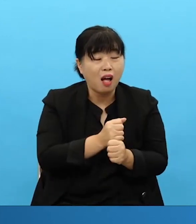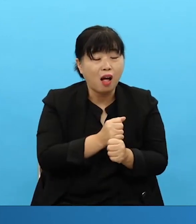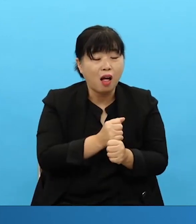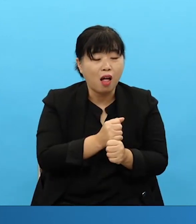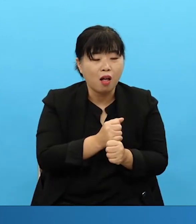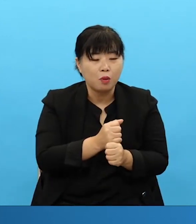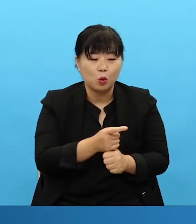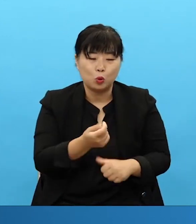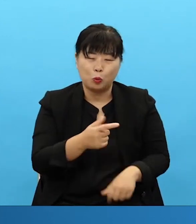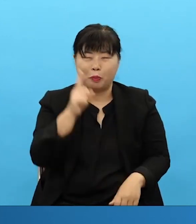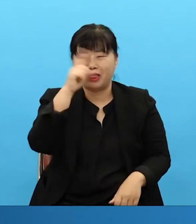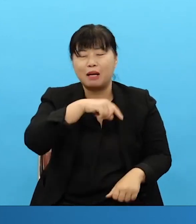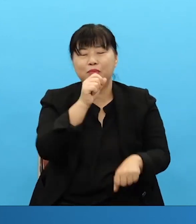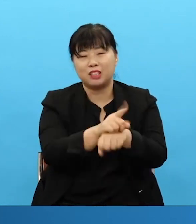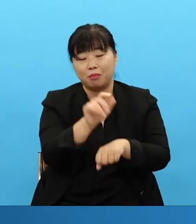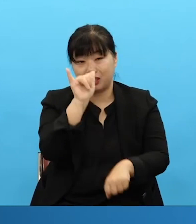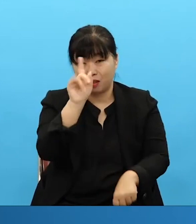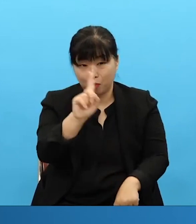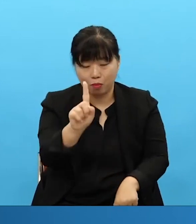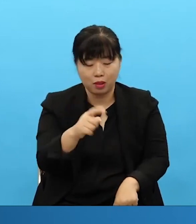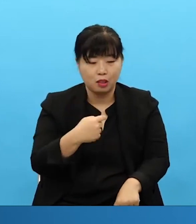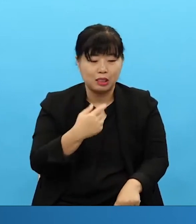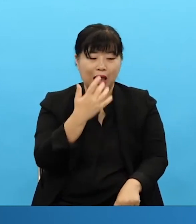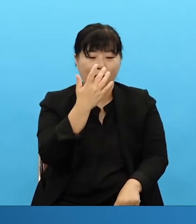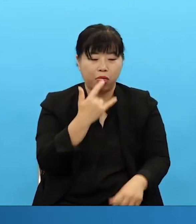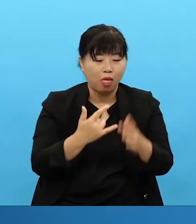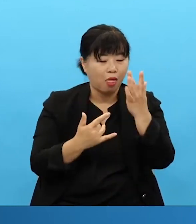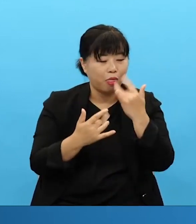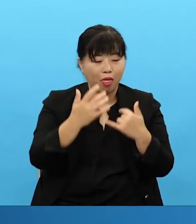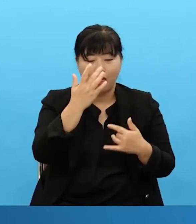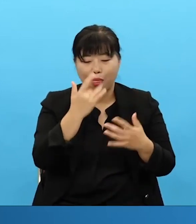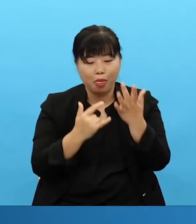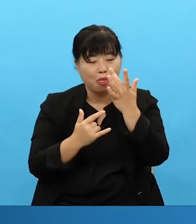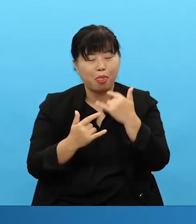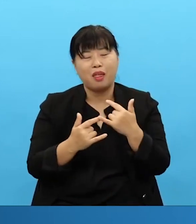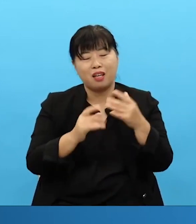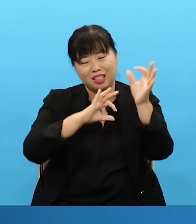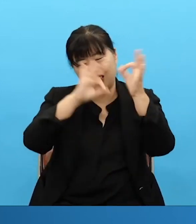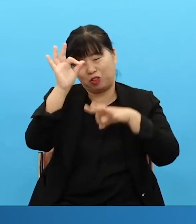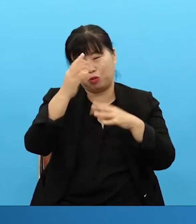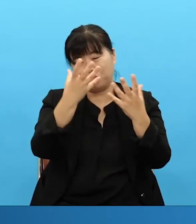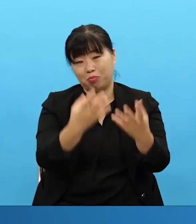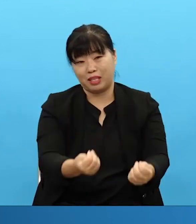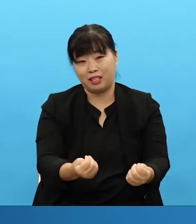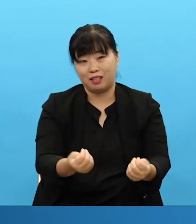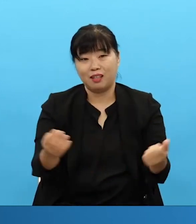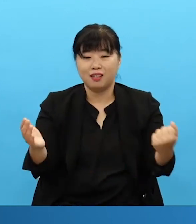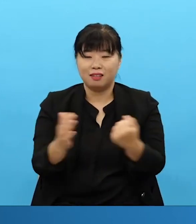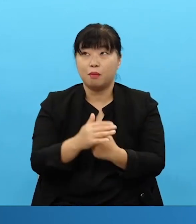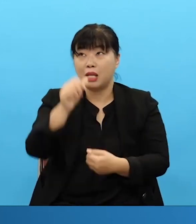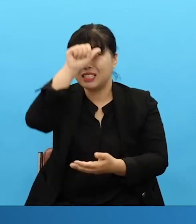But those who Russian are prone to make mistakes. But you're not in an age where you can make mistakes now.